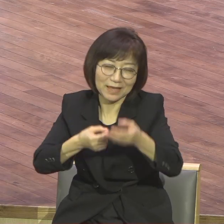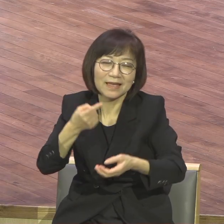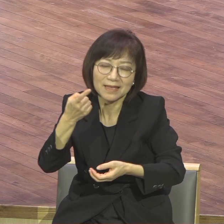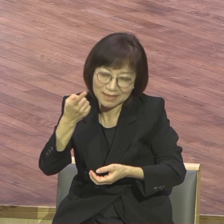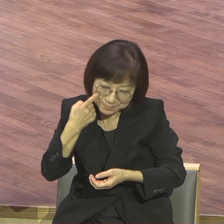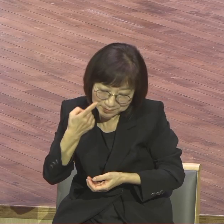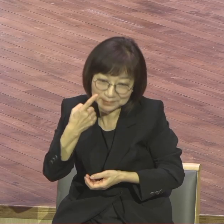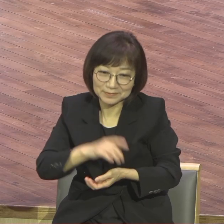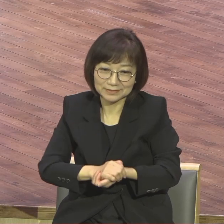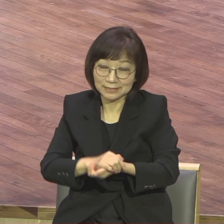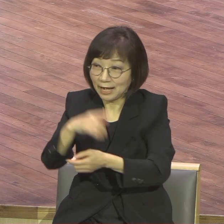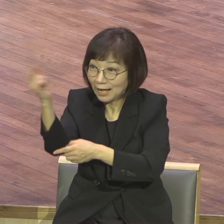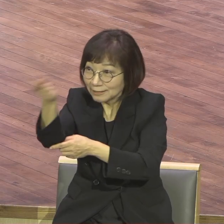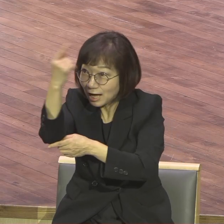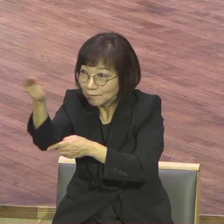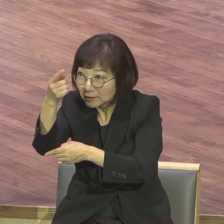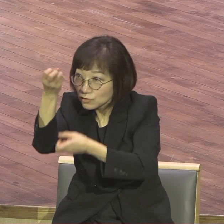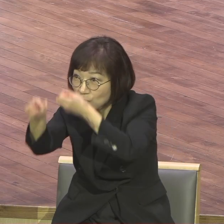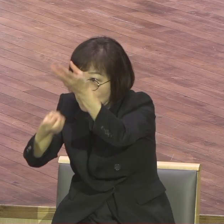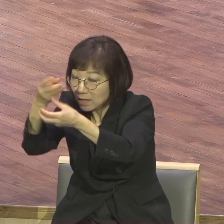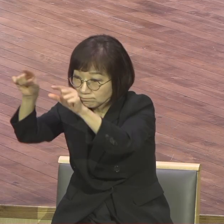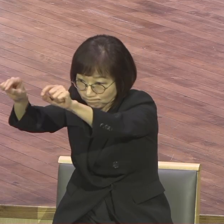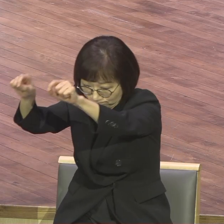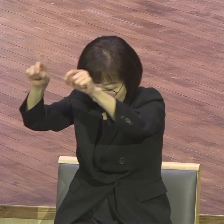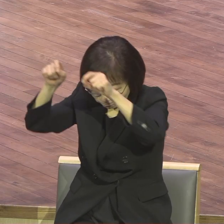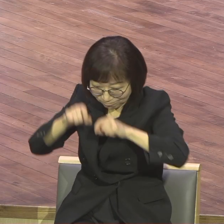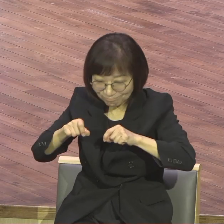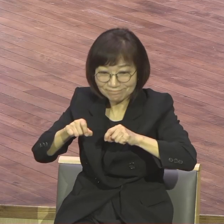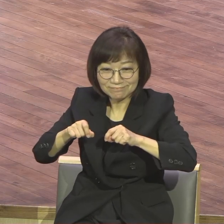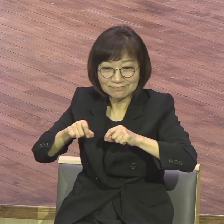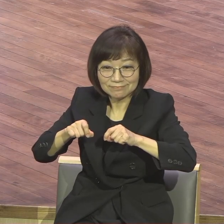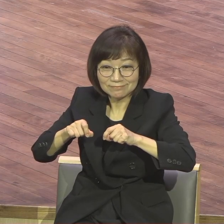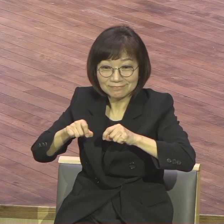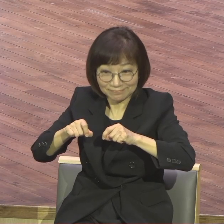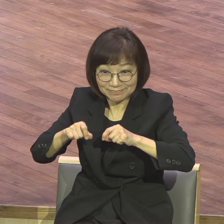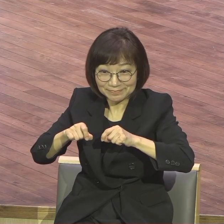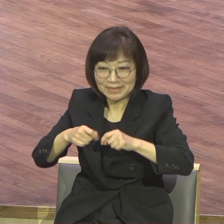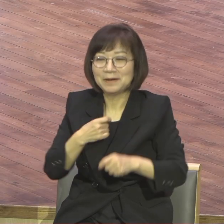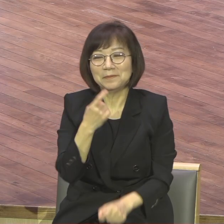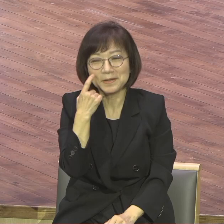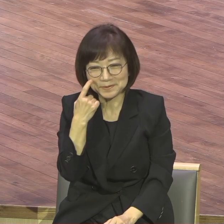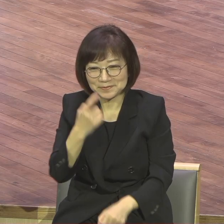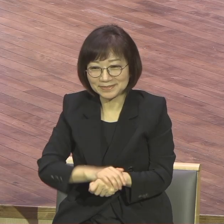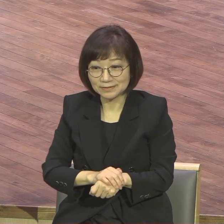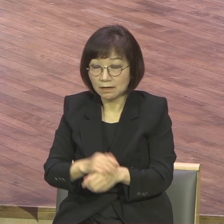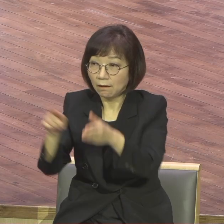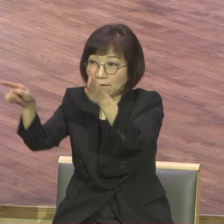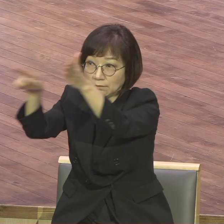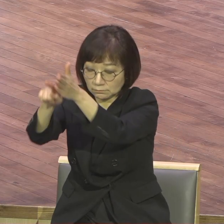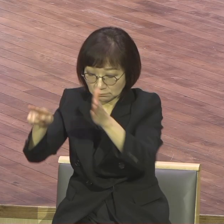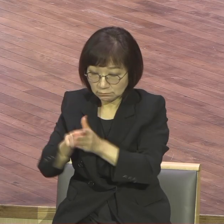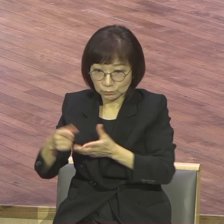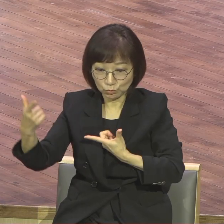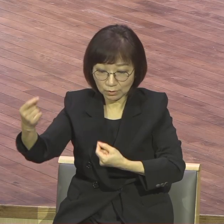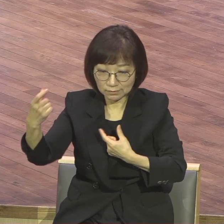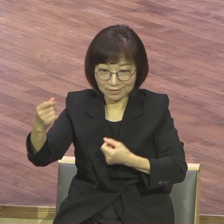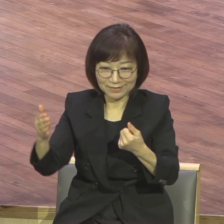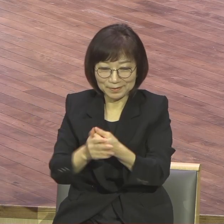따위시의 고백 내가 그대로 한다고 틀린 거 아니에요. 흉내 낸 거 아니라고요. 같은 신앙 고백이라고요. 주는 나의